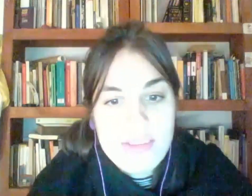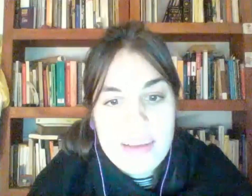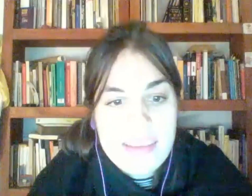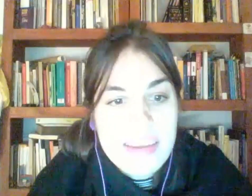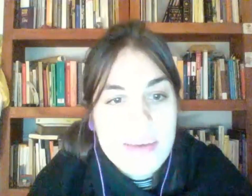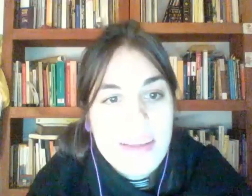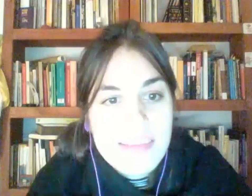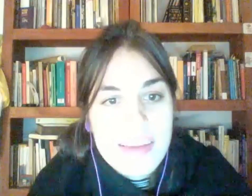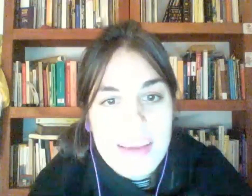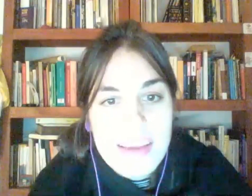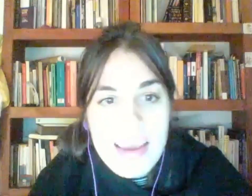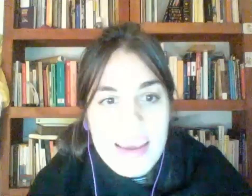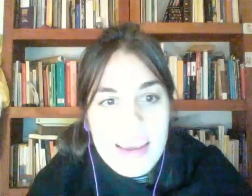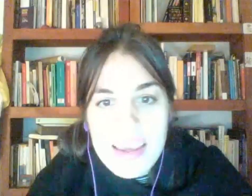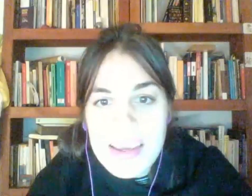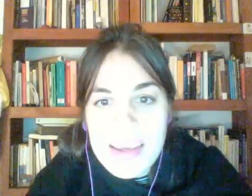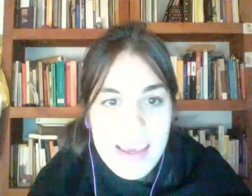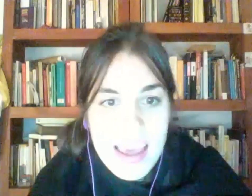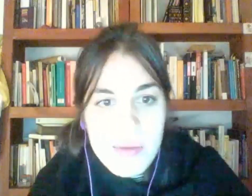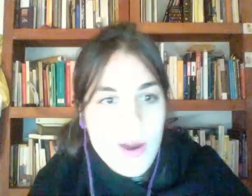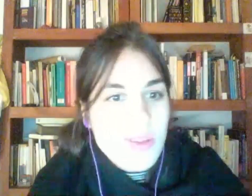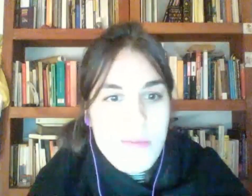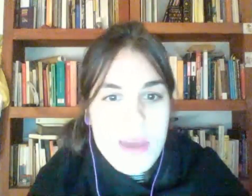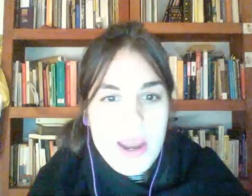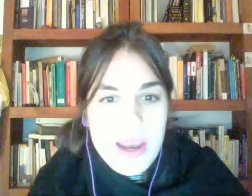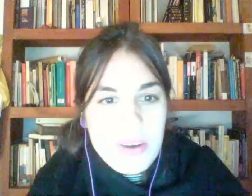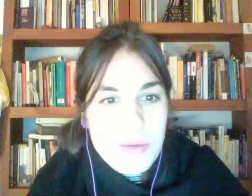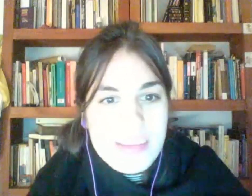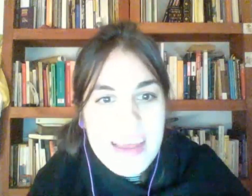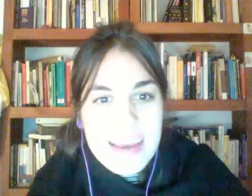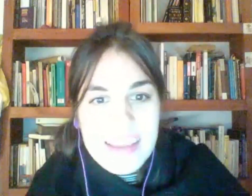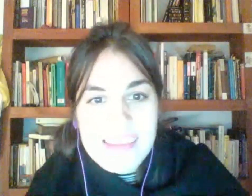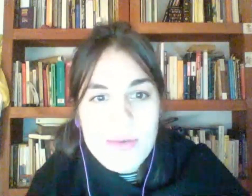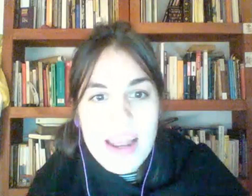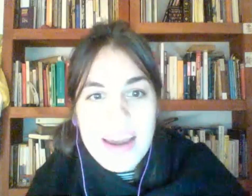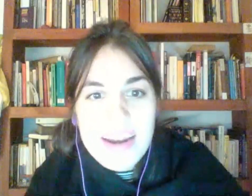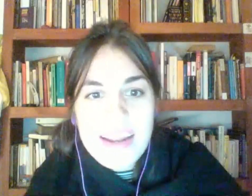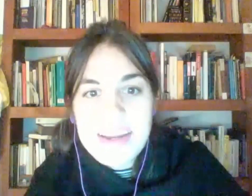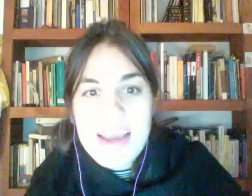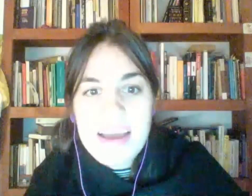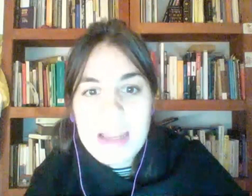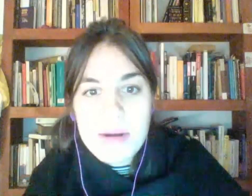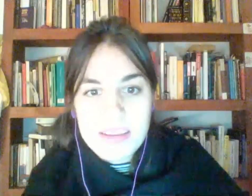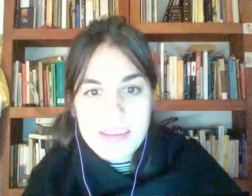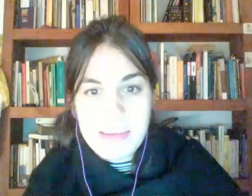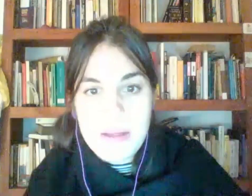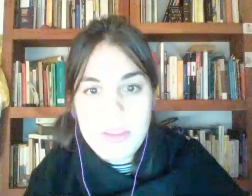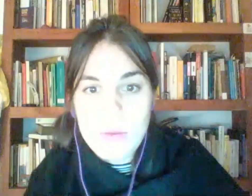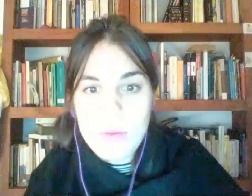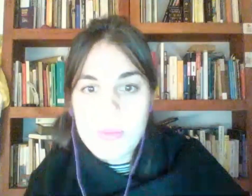accesibles y bueno también acá otro mensaje que dice una de gran alegría estar participando de este